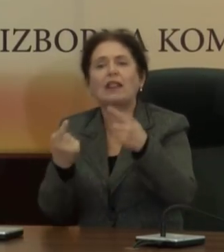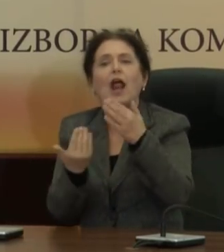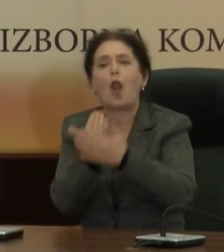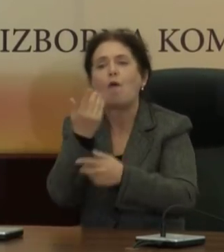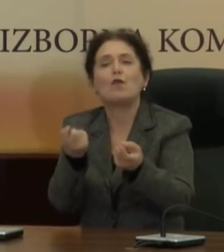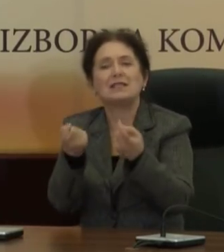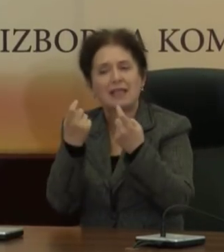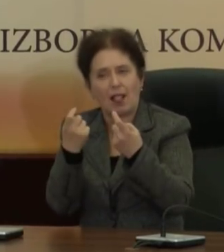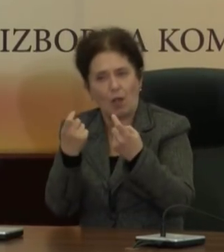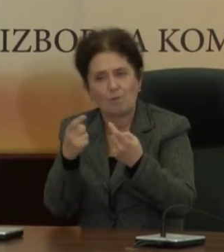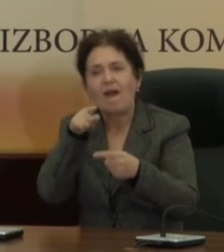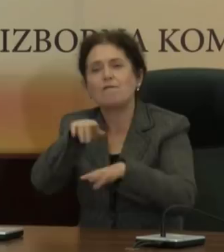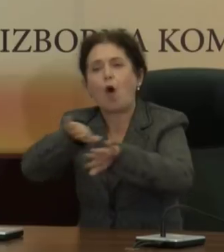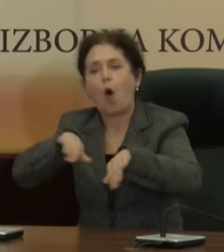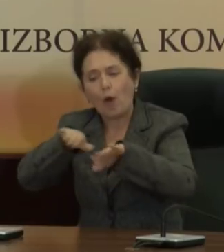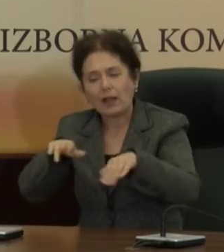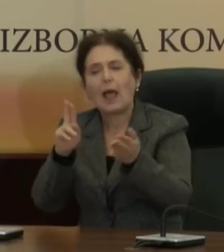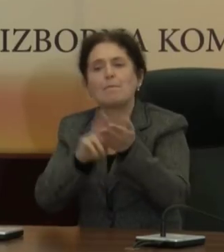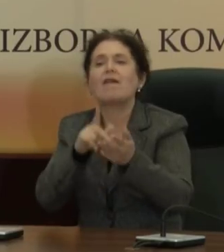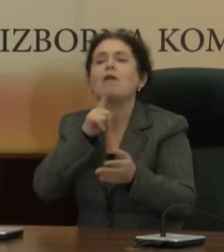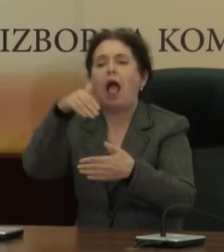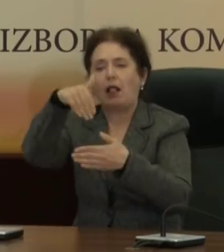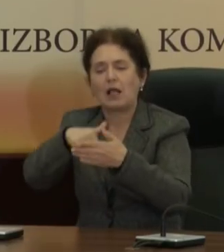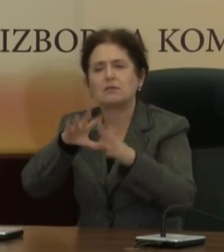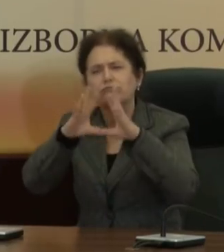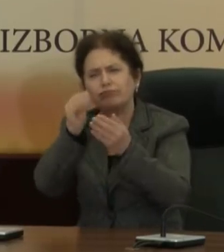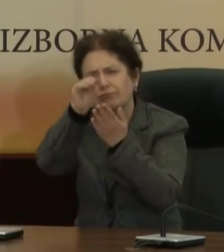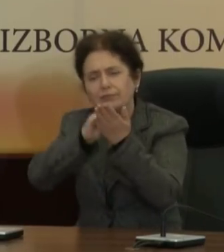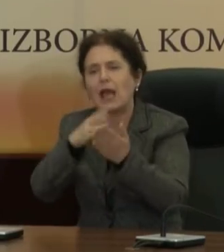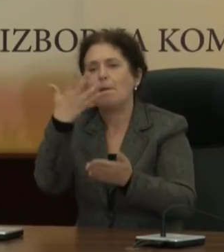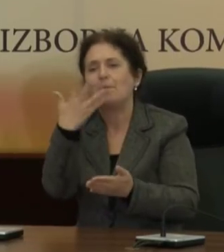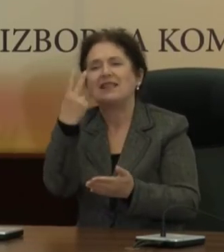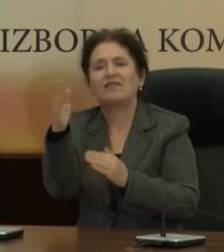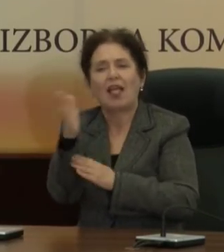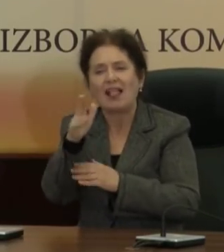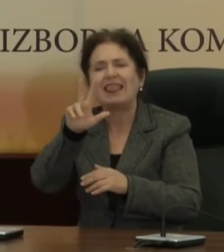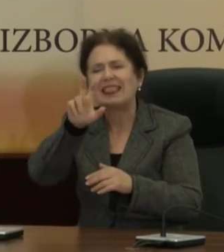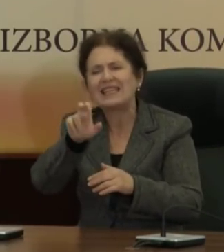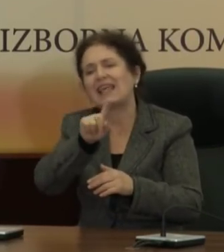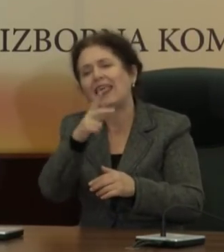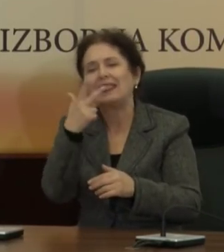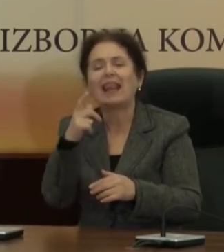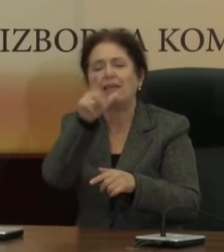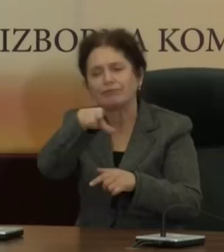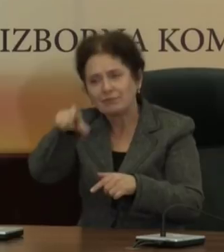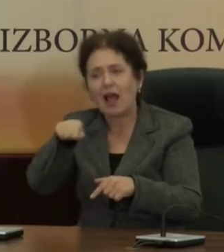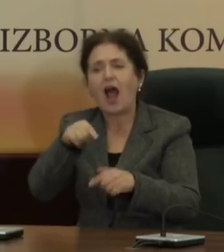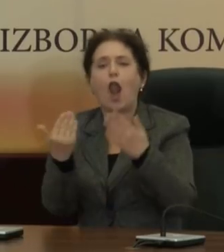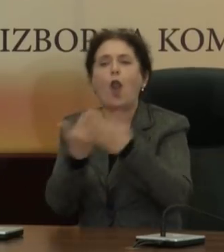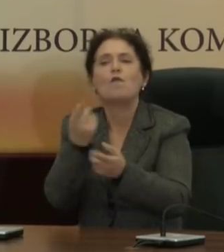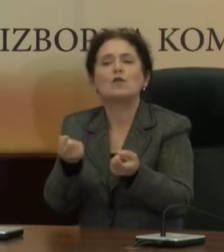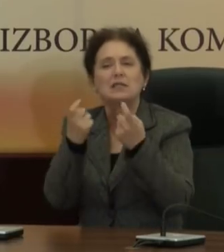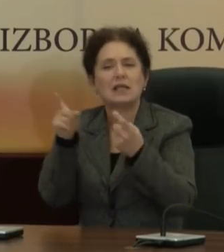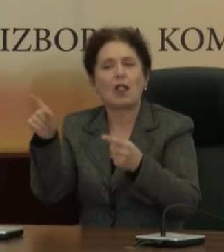Село. Во Охрит, со право на глас, се запишани 52.303 избирачи, додека во